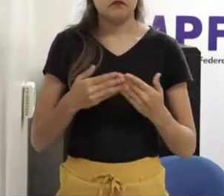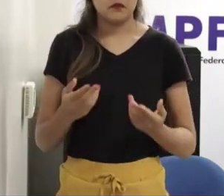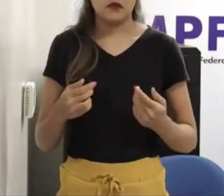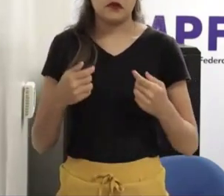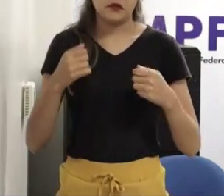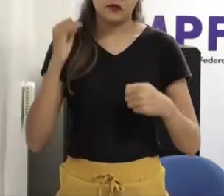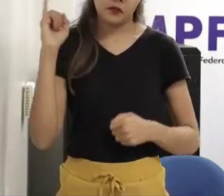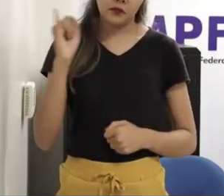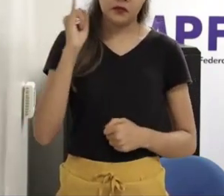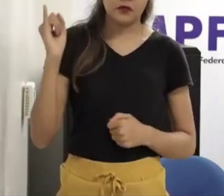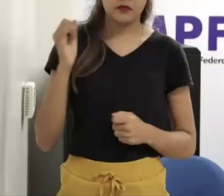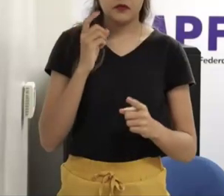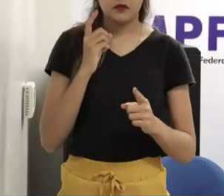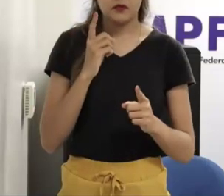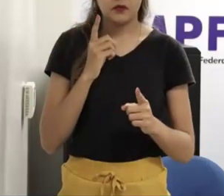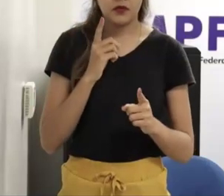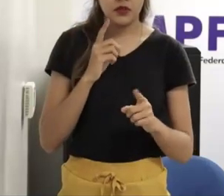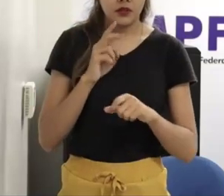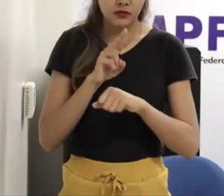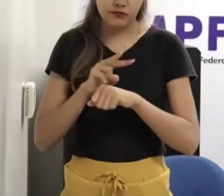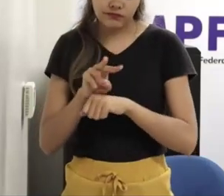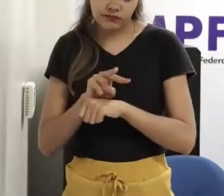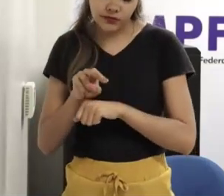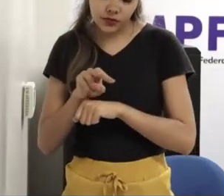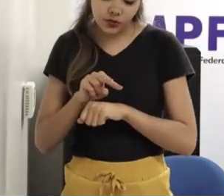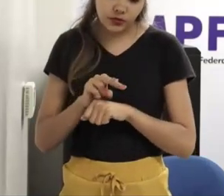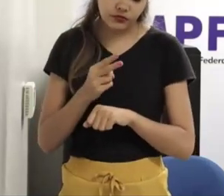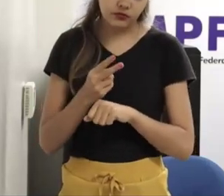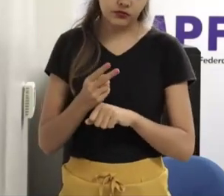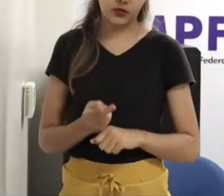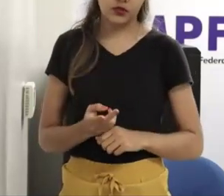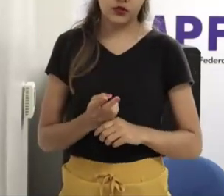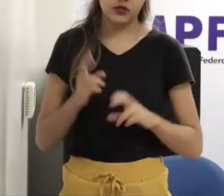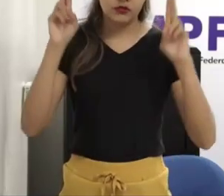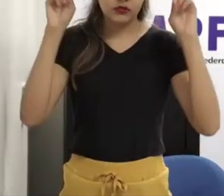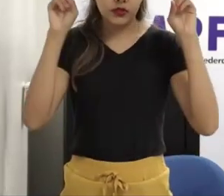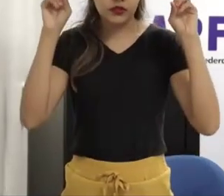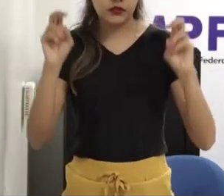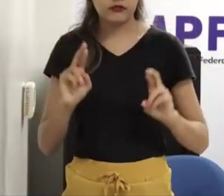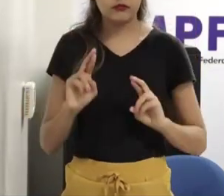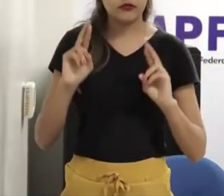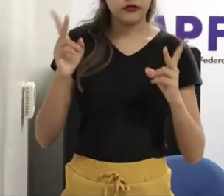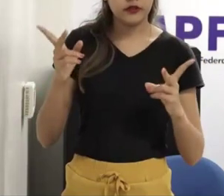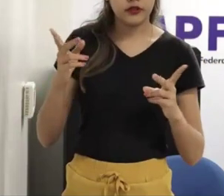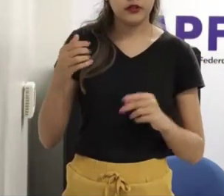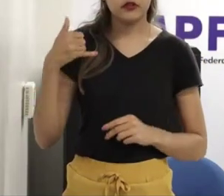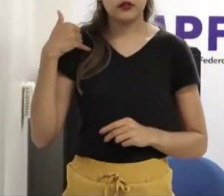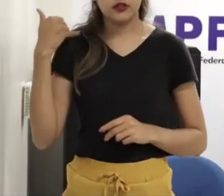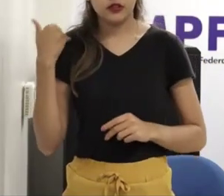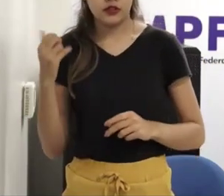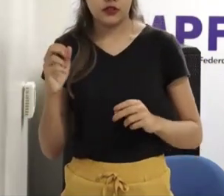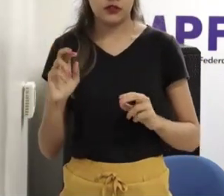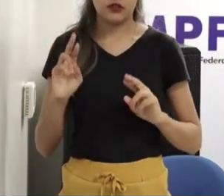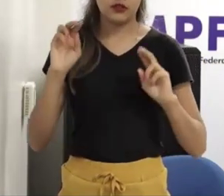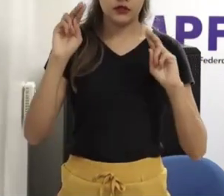durante ali nossos encontros teve um vídeo lá produzido acho que pela Child Fund uma palestra que eu achei muito